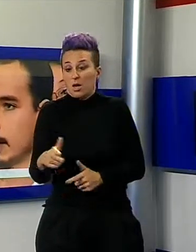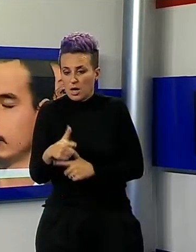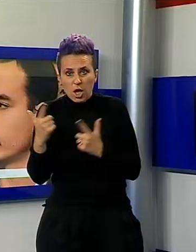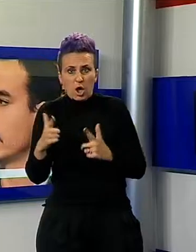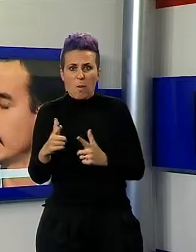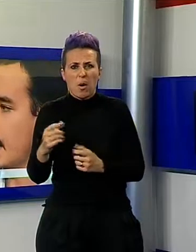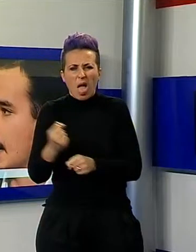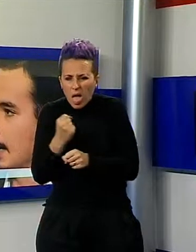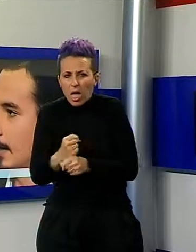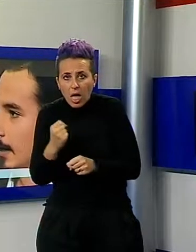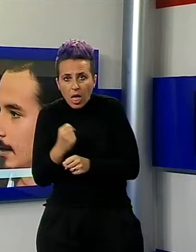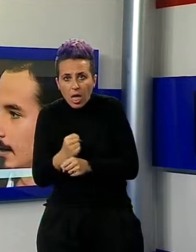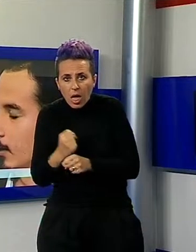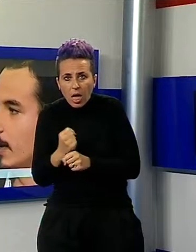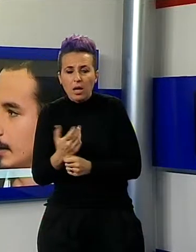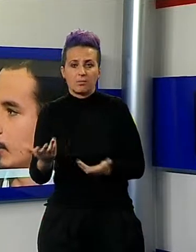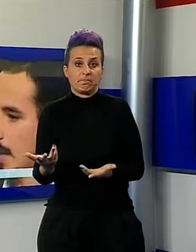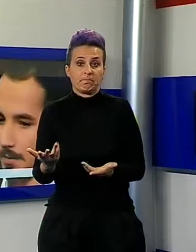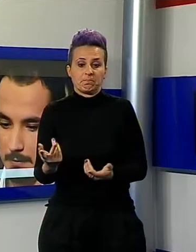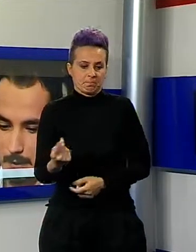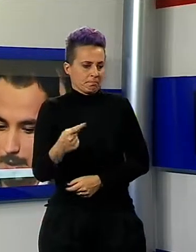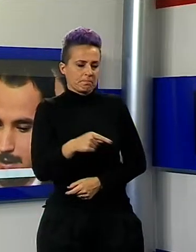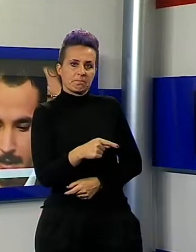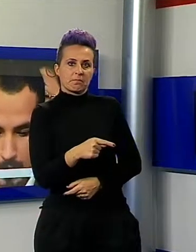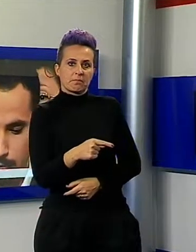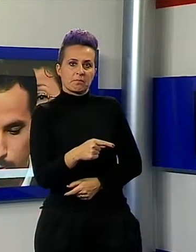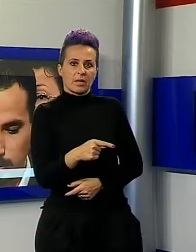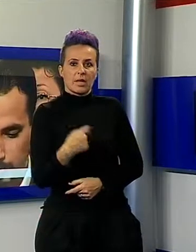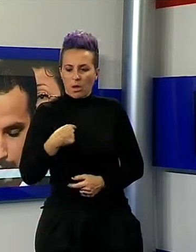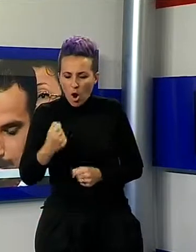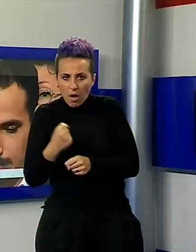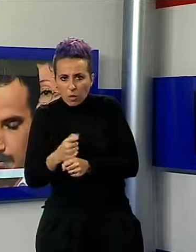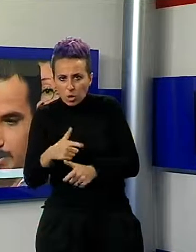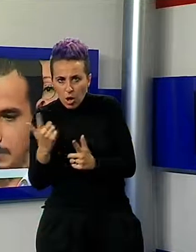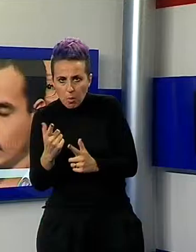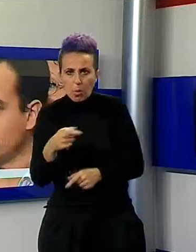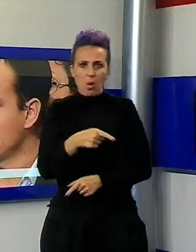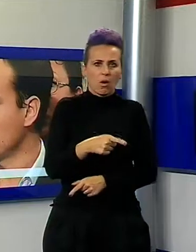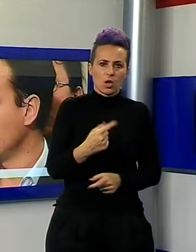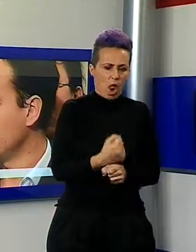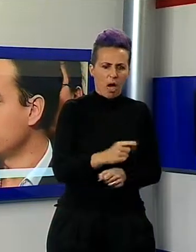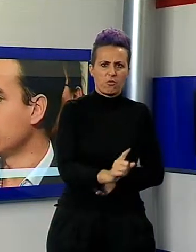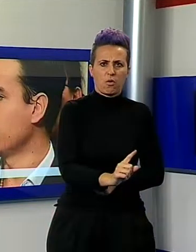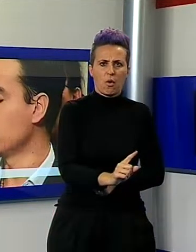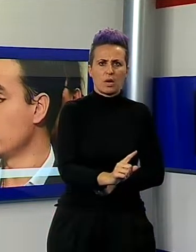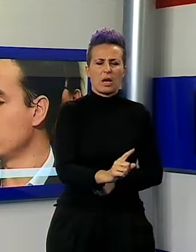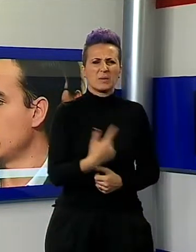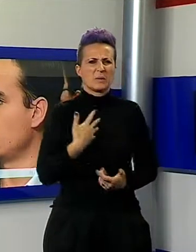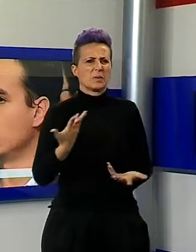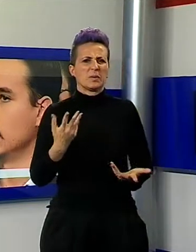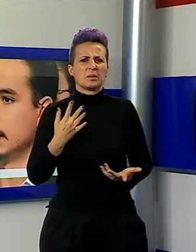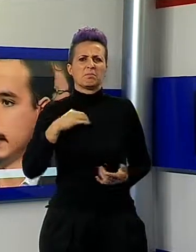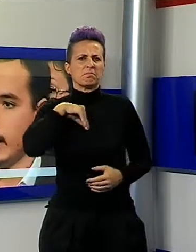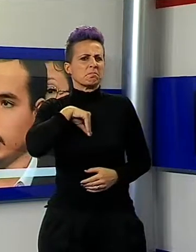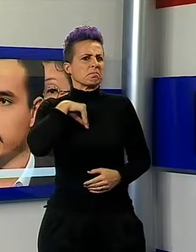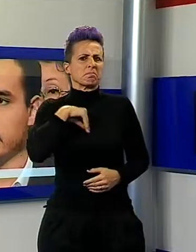fatica, ma torna anche male con gli altri colleghi, far vedere che si ha tutta questa mole di lavoro e gli altri che invece non